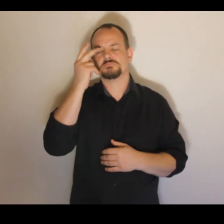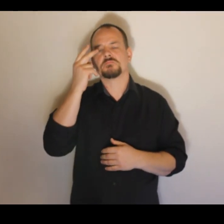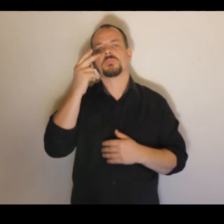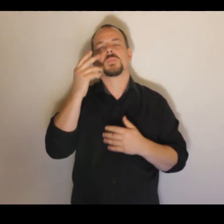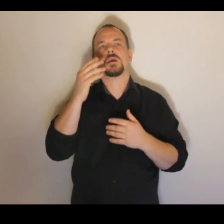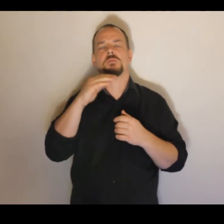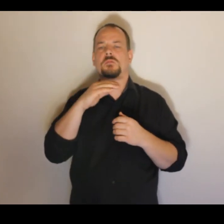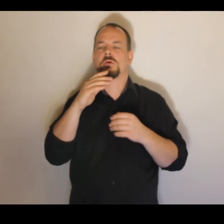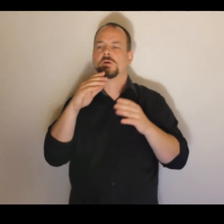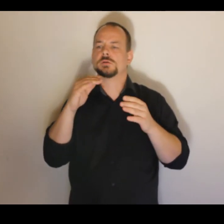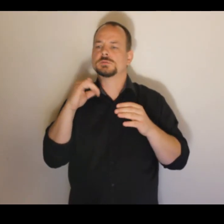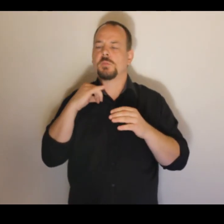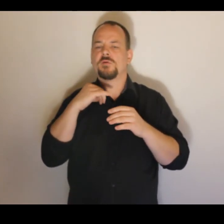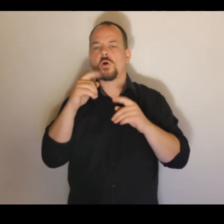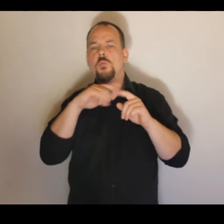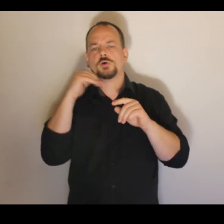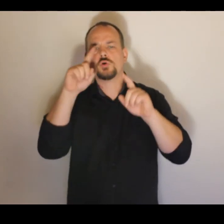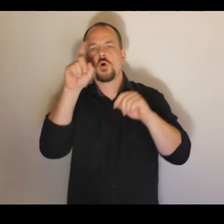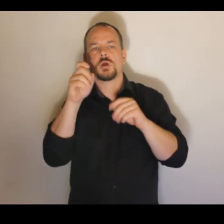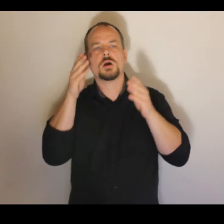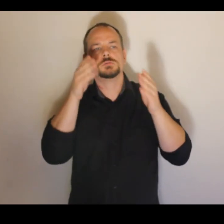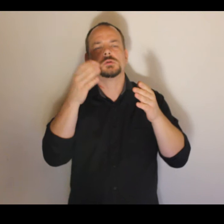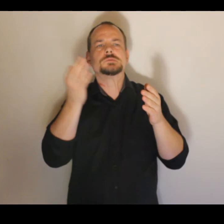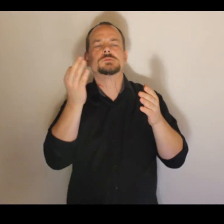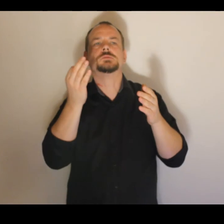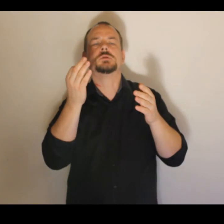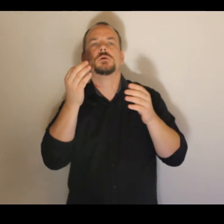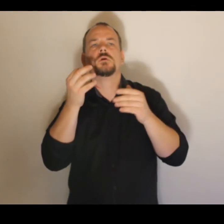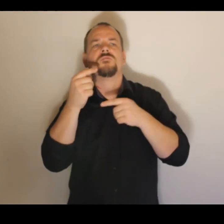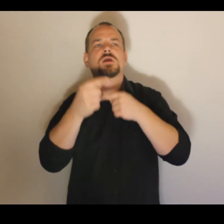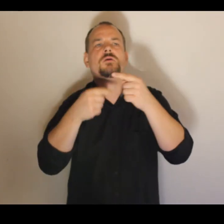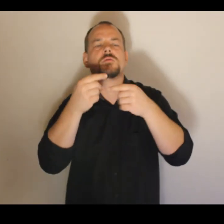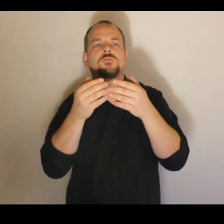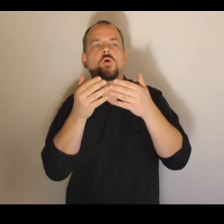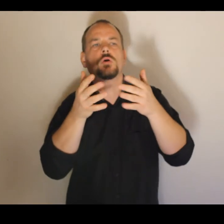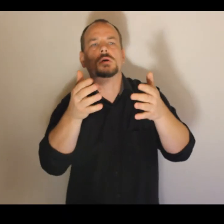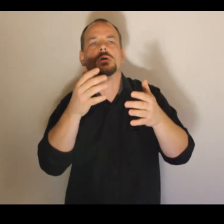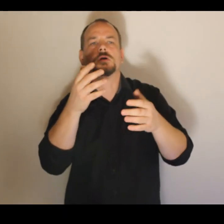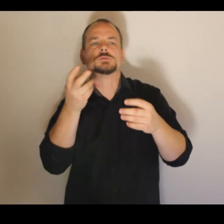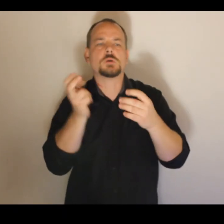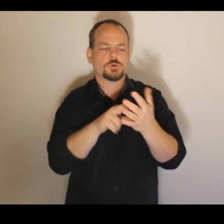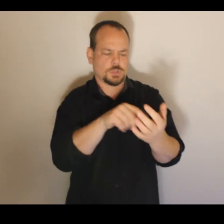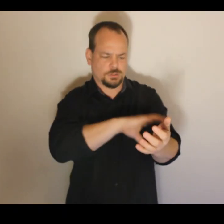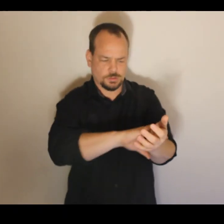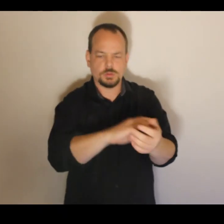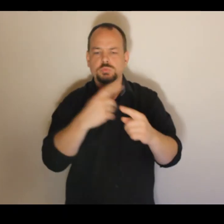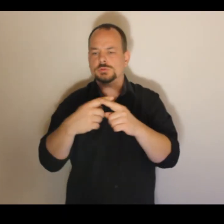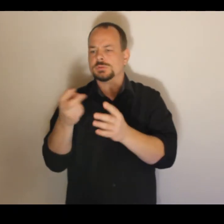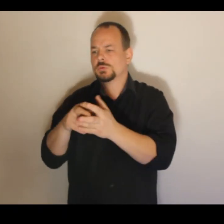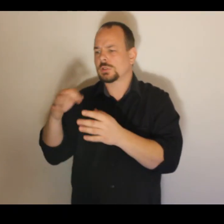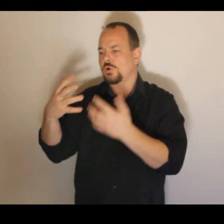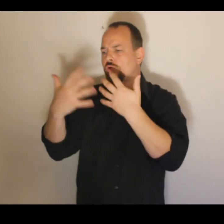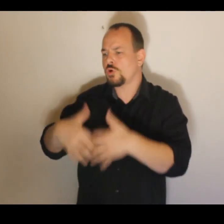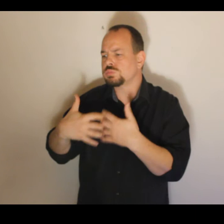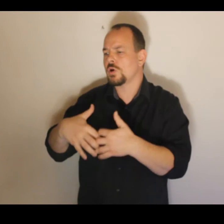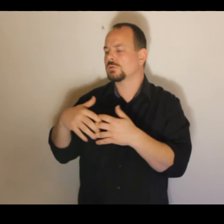řadu otázek, které ještě zvýraznují, ta dneska populární osobní roboty, roboty, které nikdo neprogramoval, které